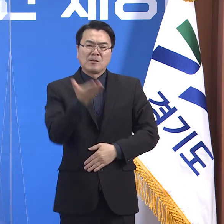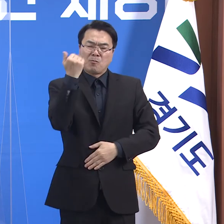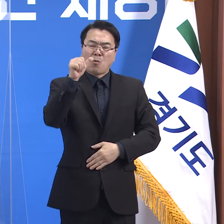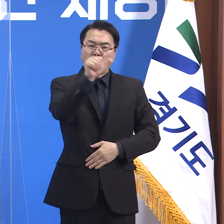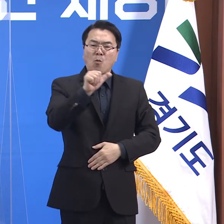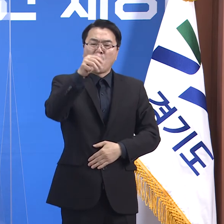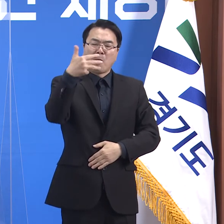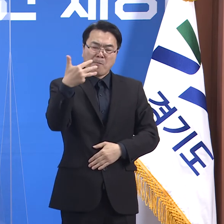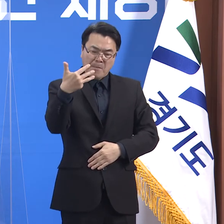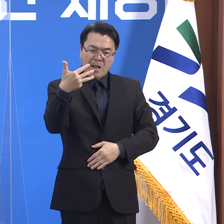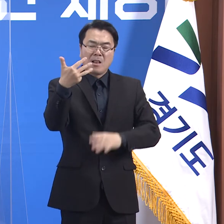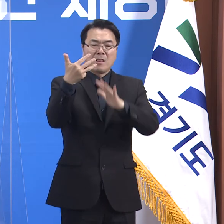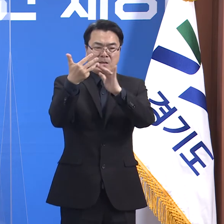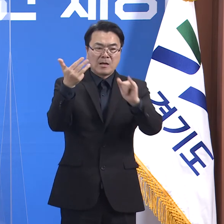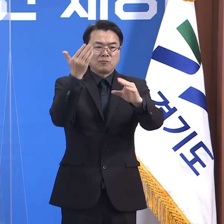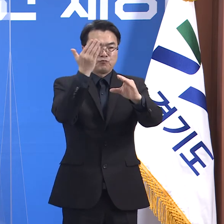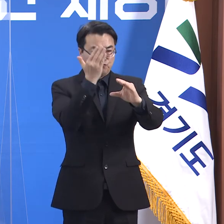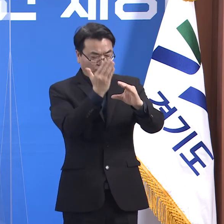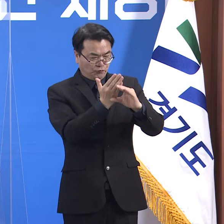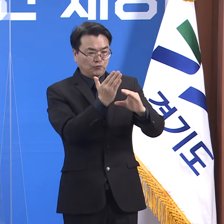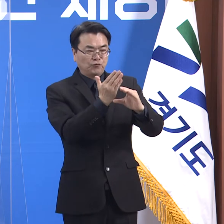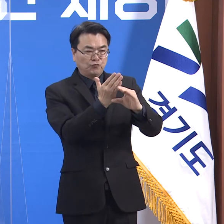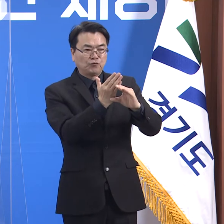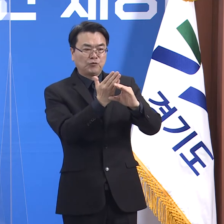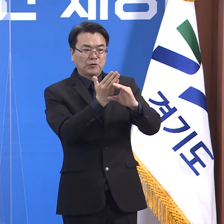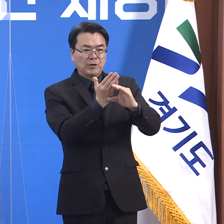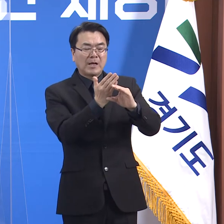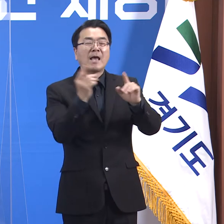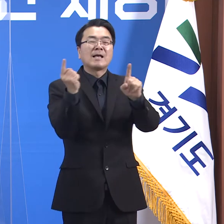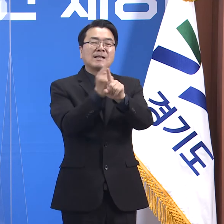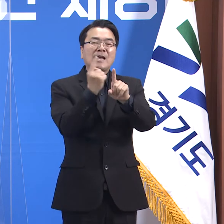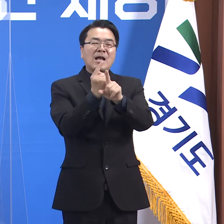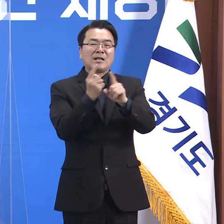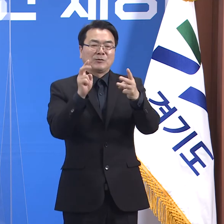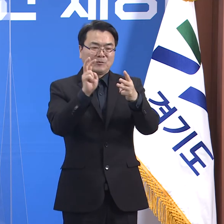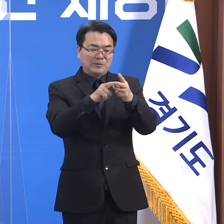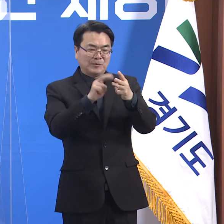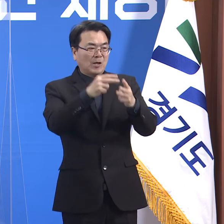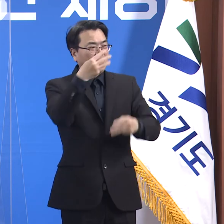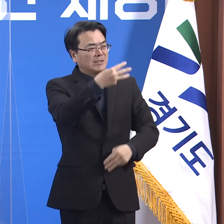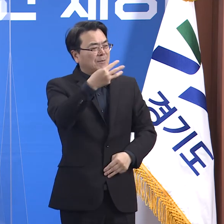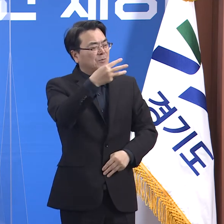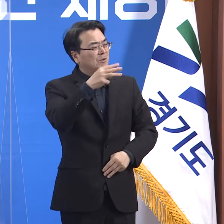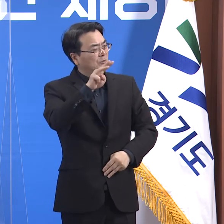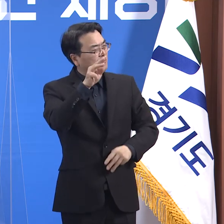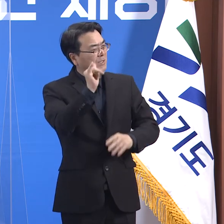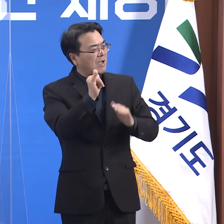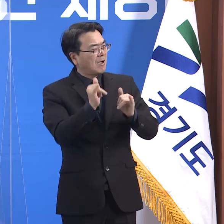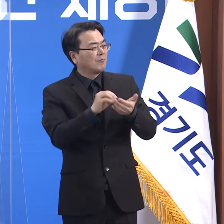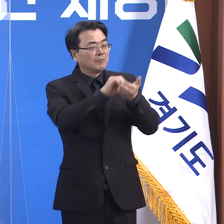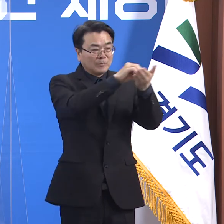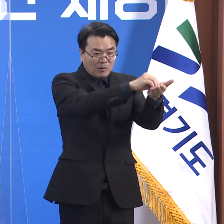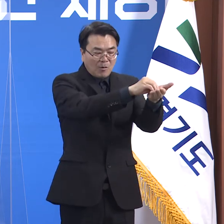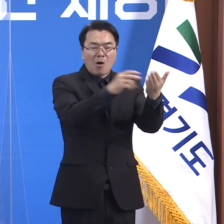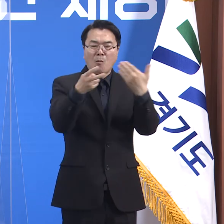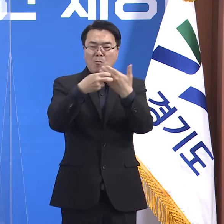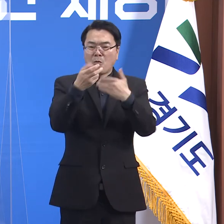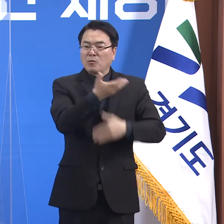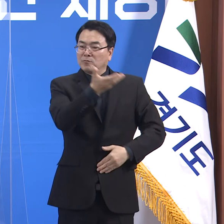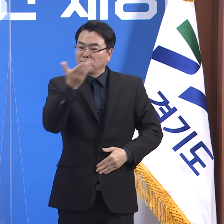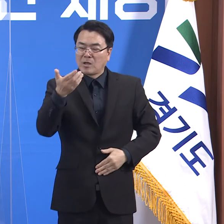중 생활치료센터에 이송된 숫자는 3,189명이며 병원으로 이송된 숫자는 1